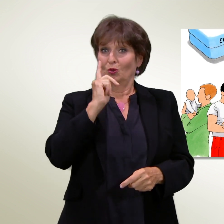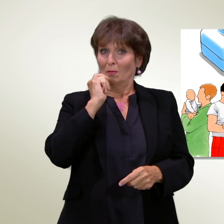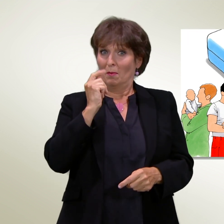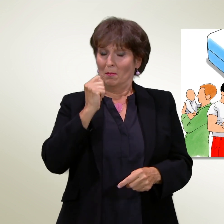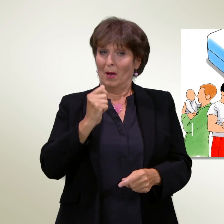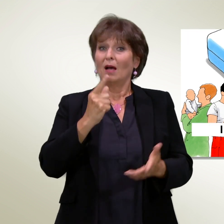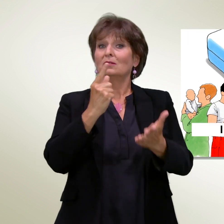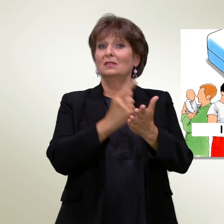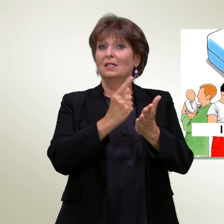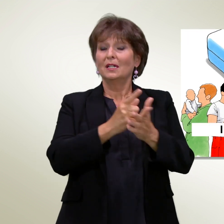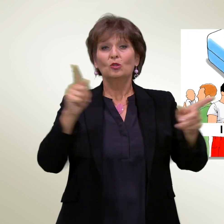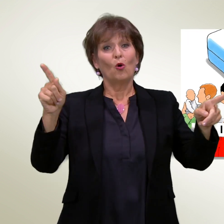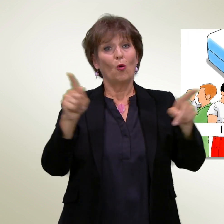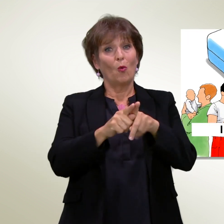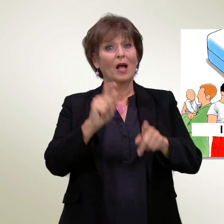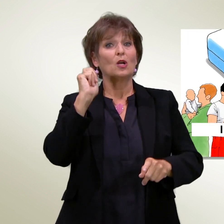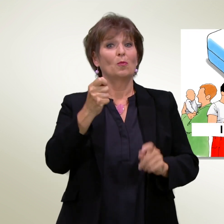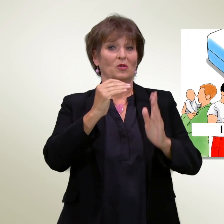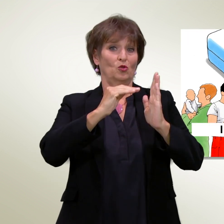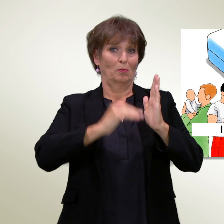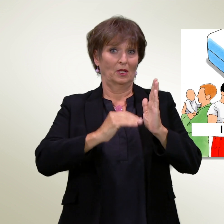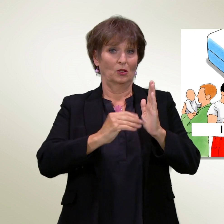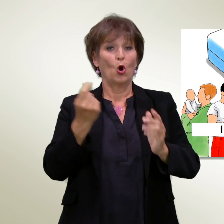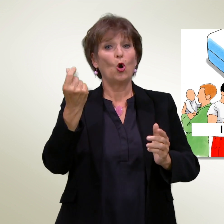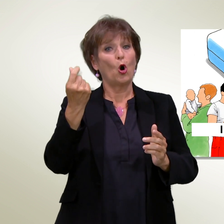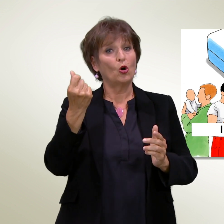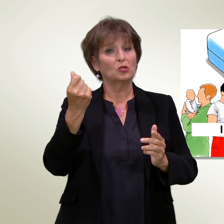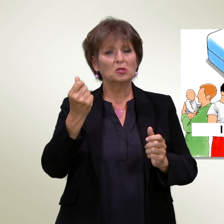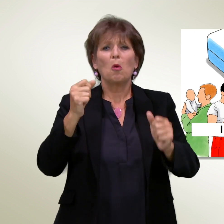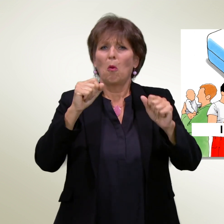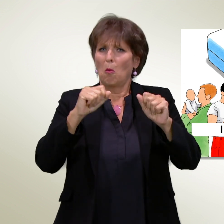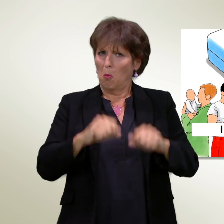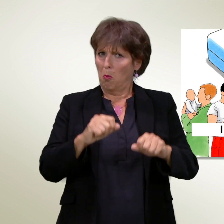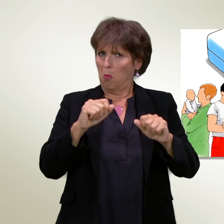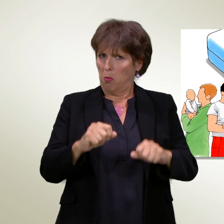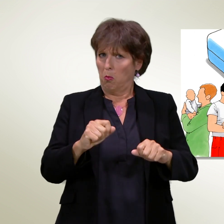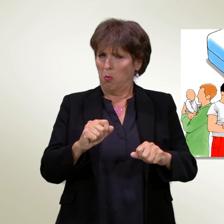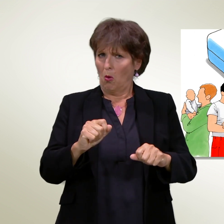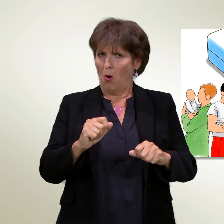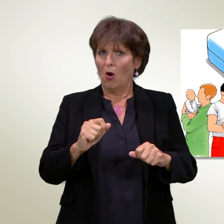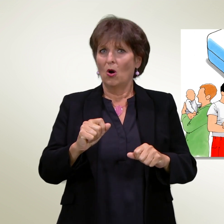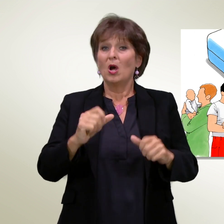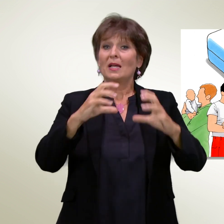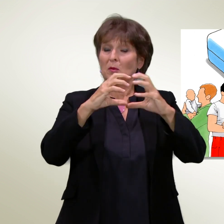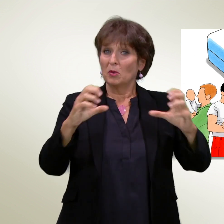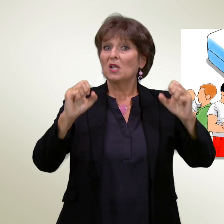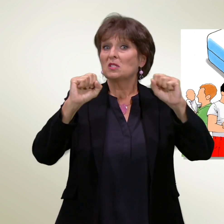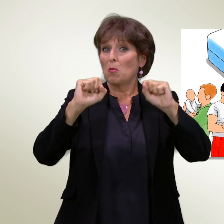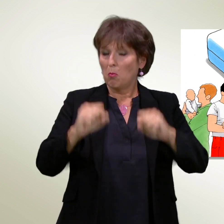congedo minimo. I costi per il congedo sarebbero sopportabili e le imprese potrebbero superare il periodo di congedo senza oneri